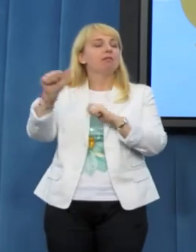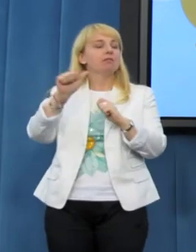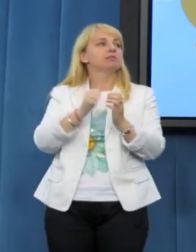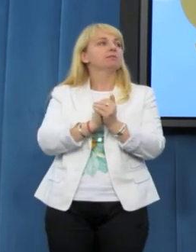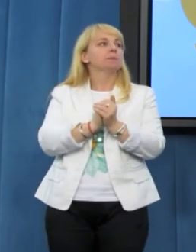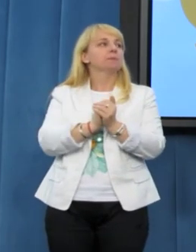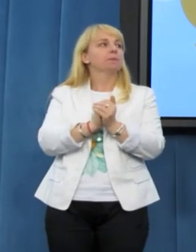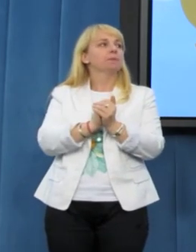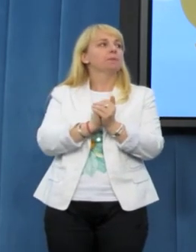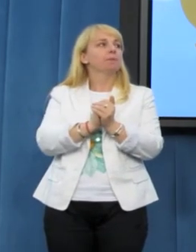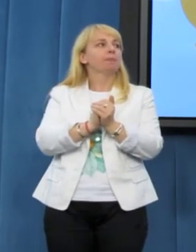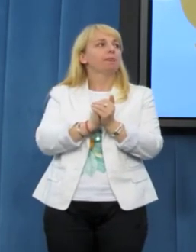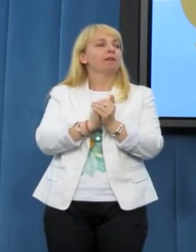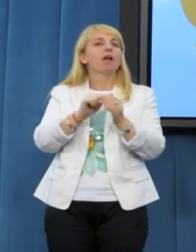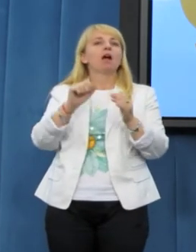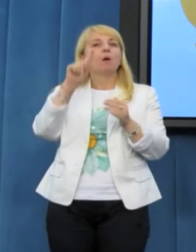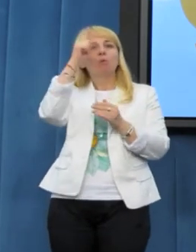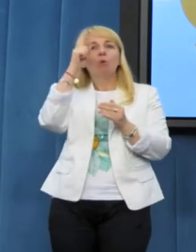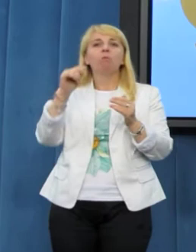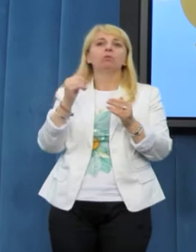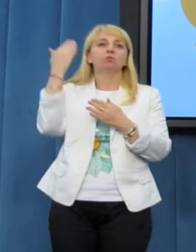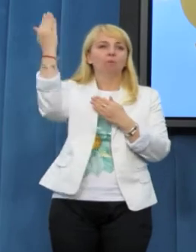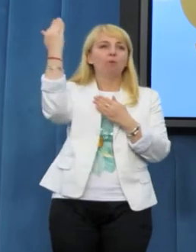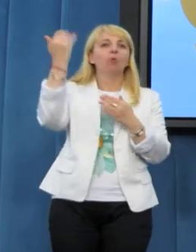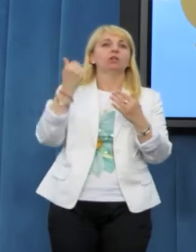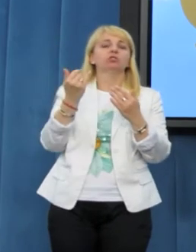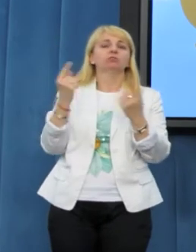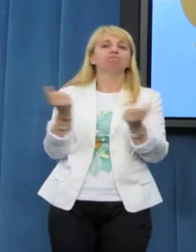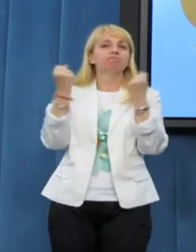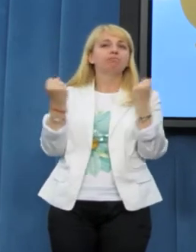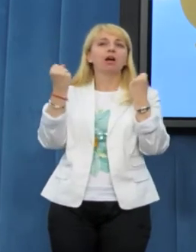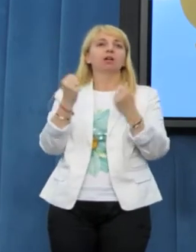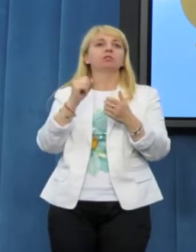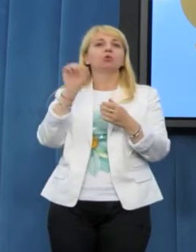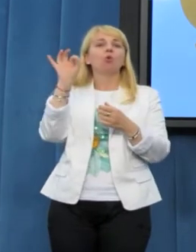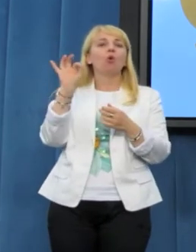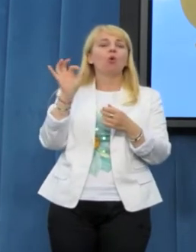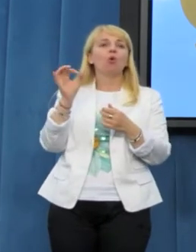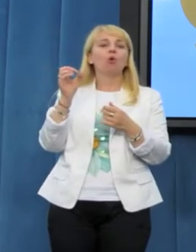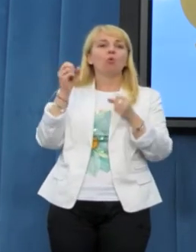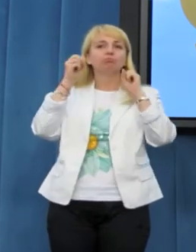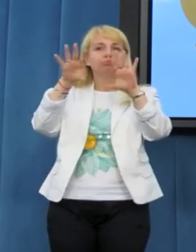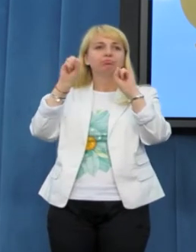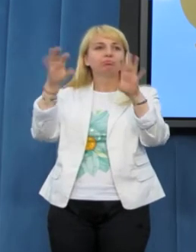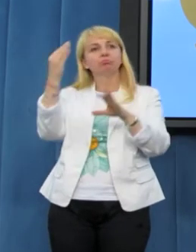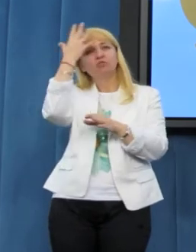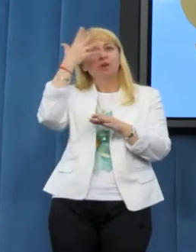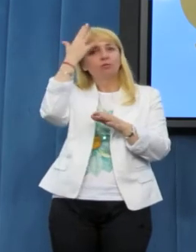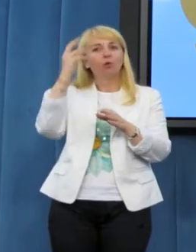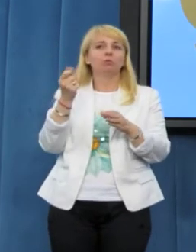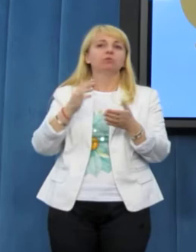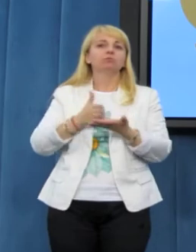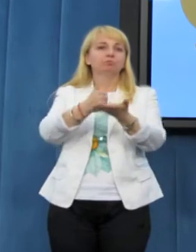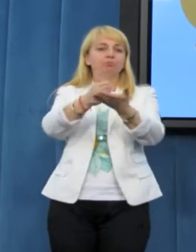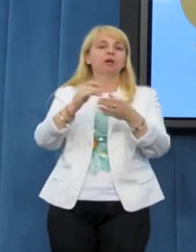jest inicjowanie społecznych akcji świadomościowych wpływających na